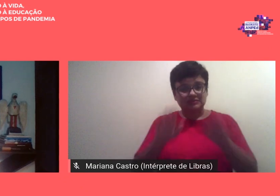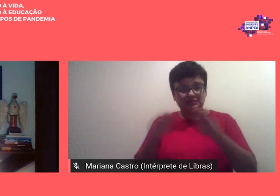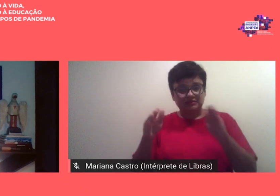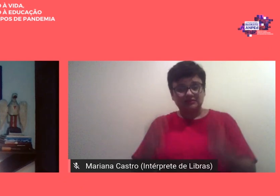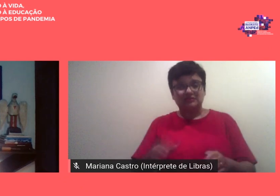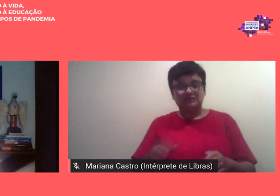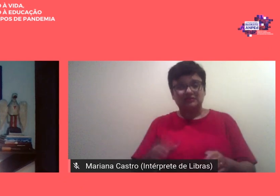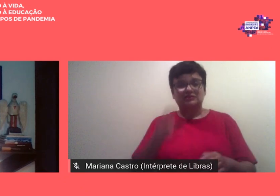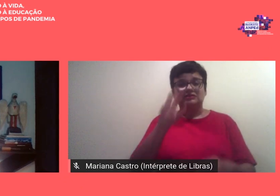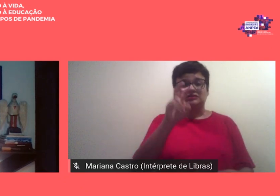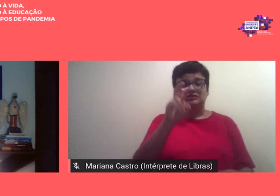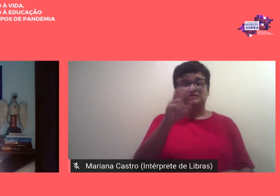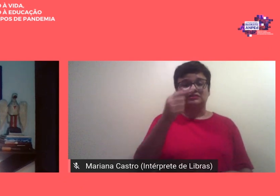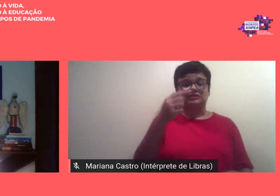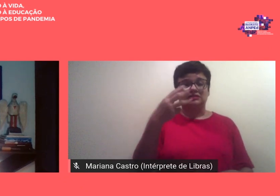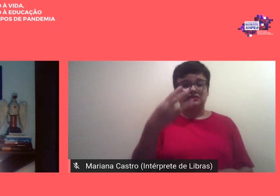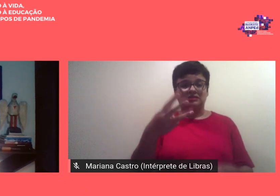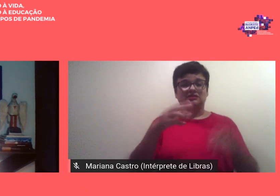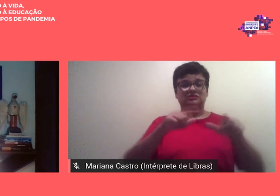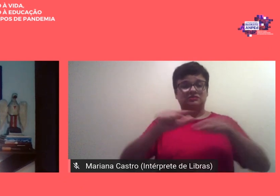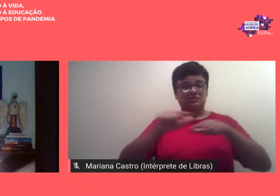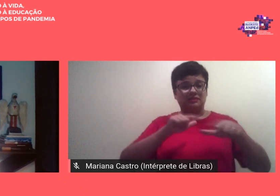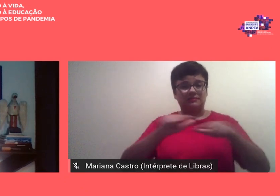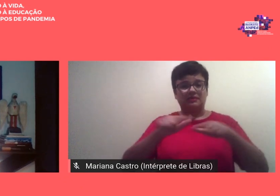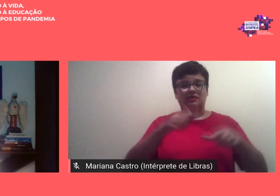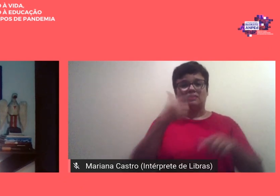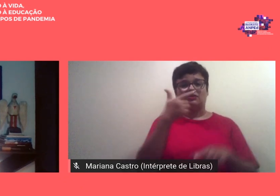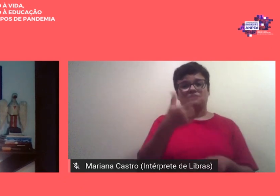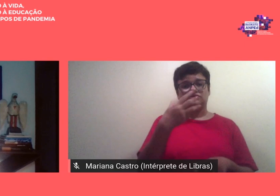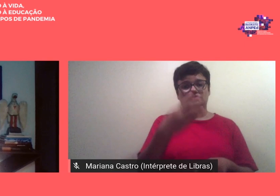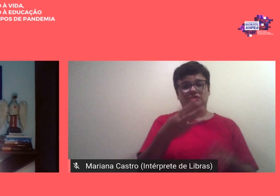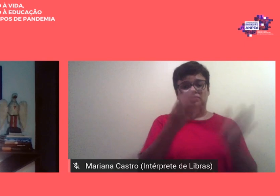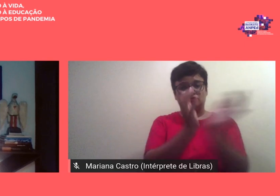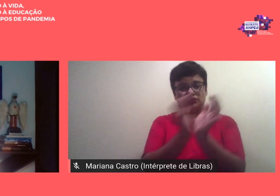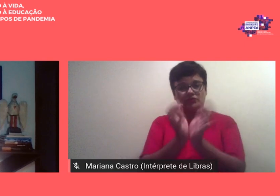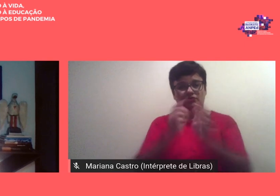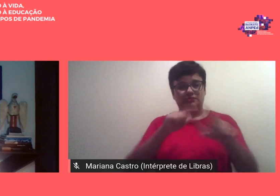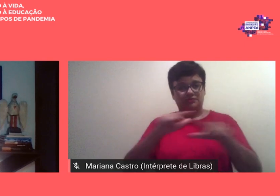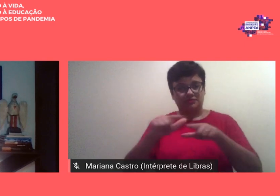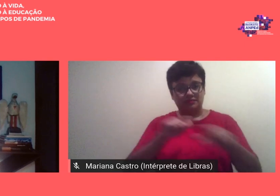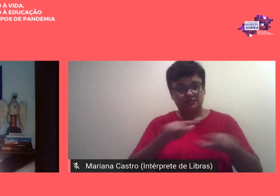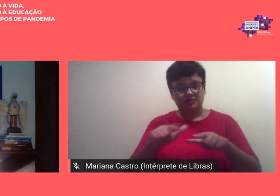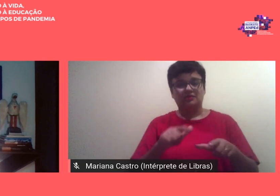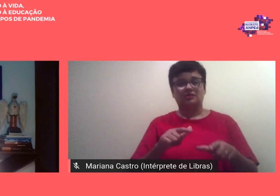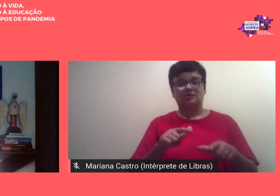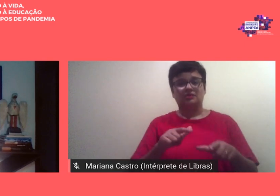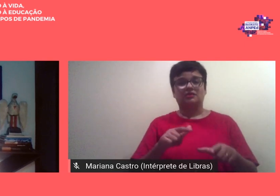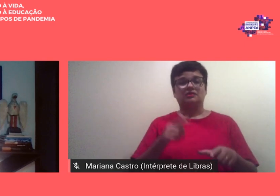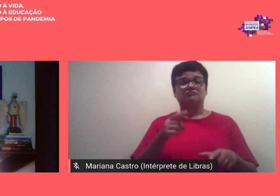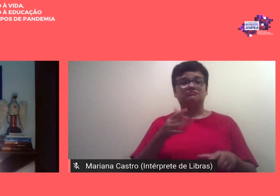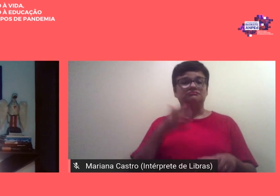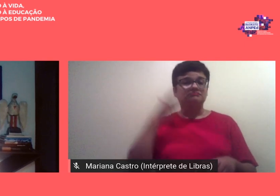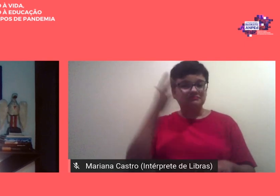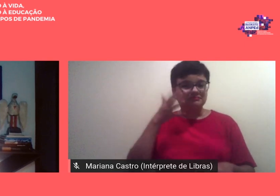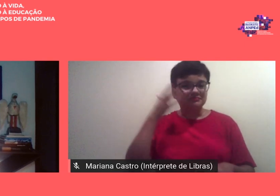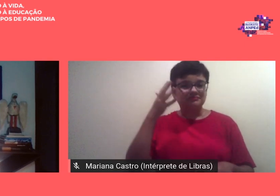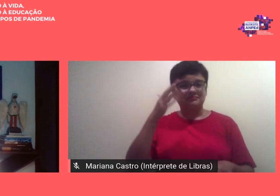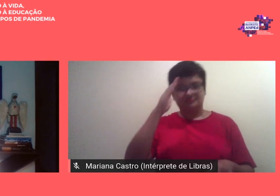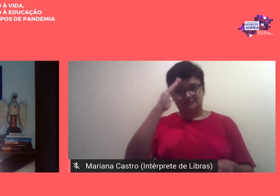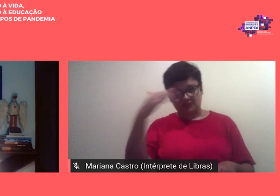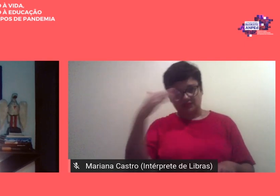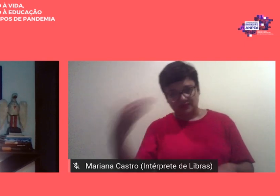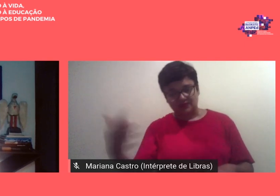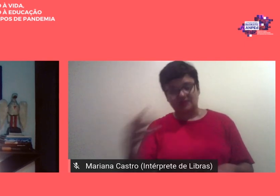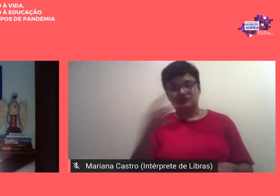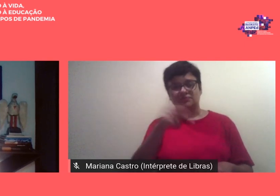trabalhos apresentados nas sessões de 23 grupos de trabalhos e em uma cerimônia de homenagem ao professor Demerval Saviani